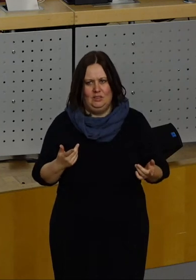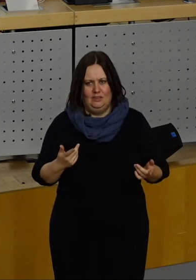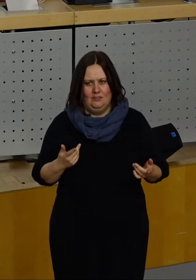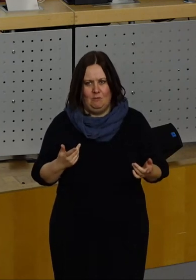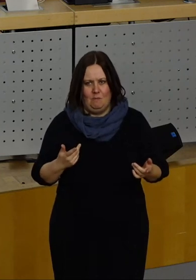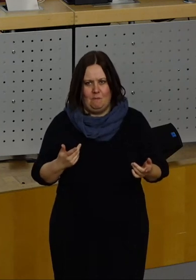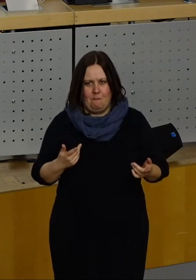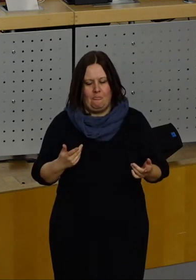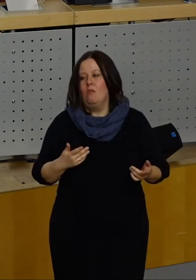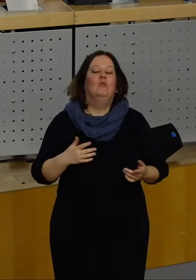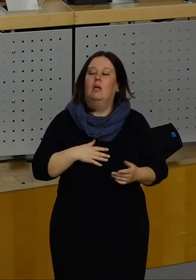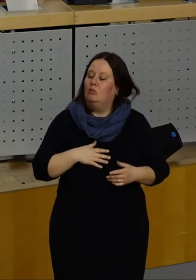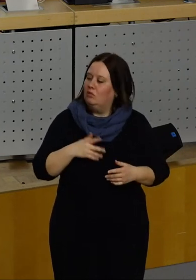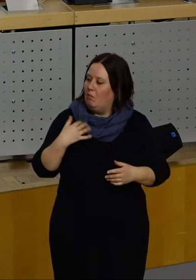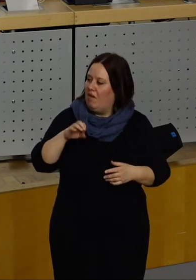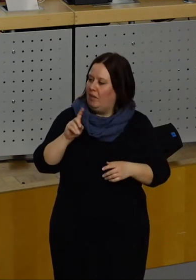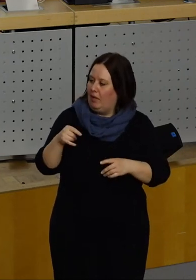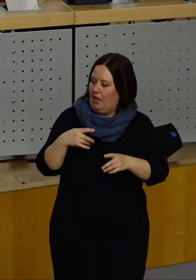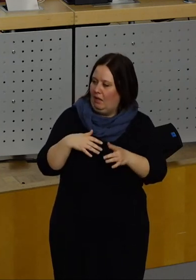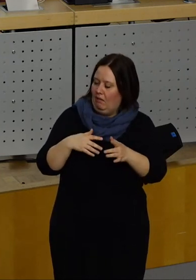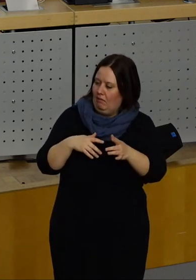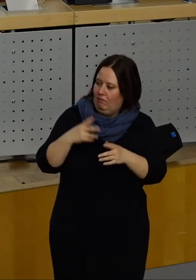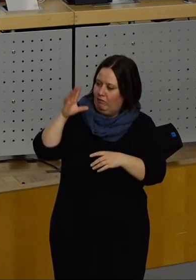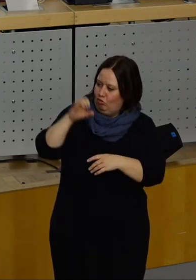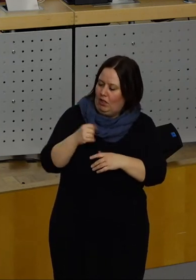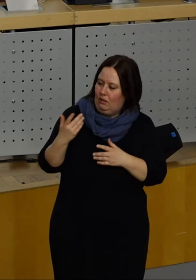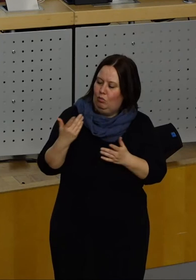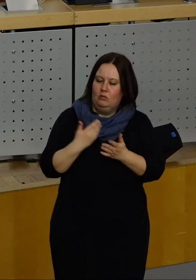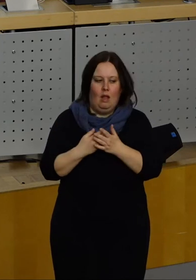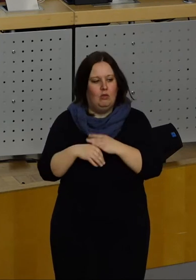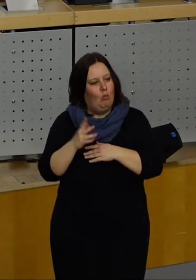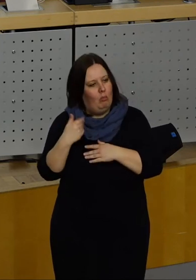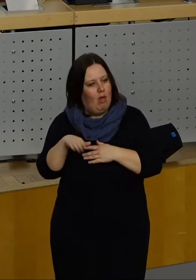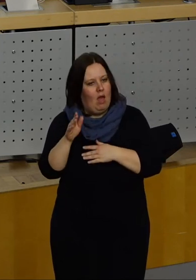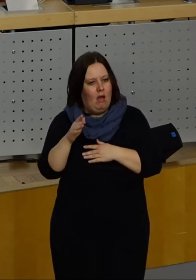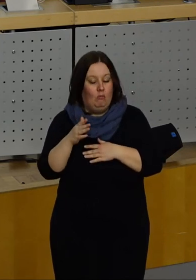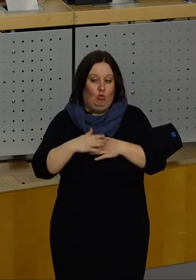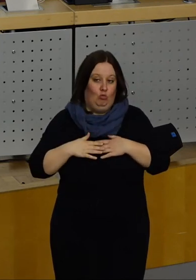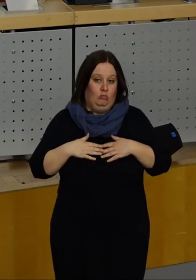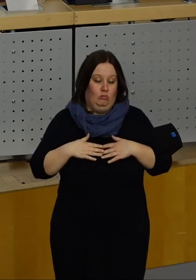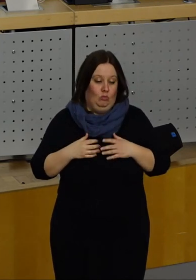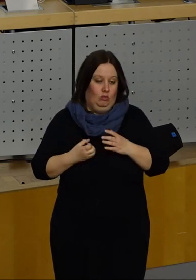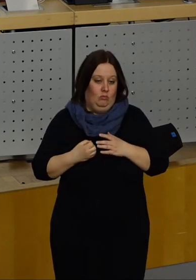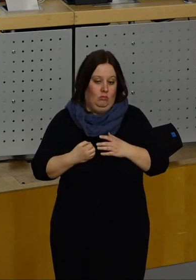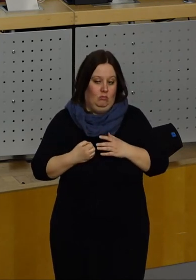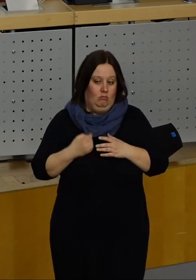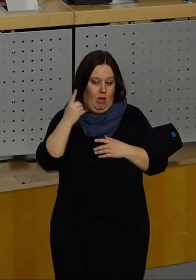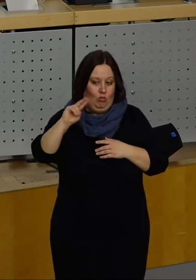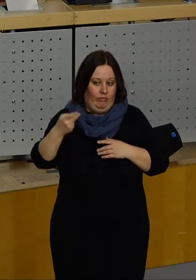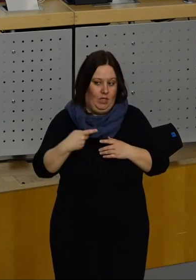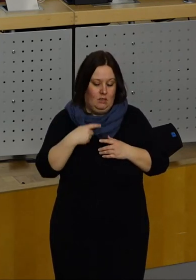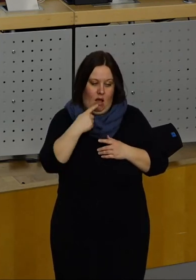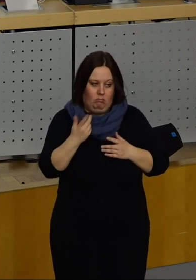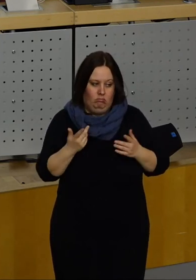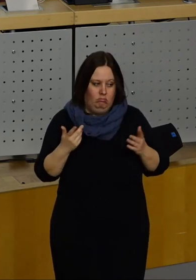Und so wie ich die FDP immer verstanden habe, ist sie eine der gewesenen, in maßgeblichen Teilen ist das auch unsere Position, dass wir